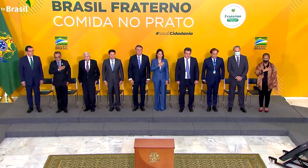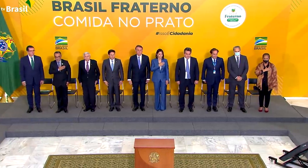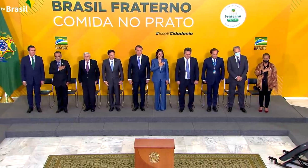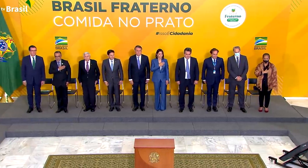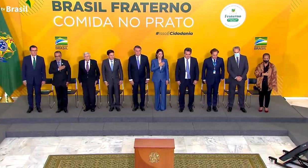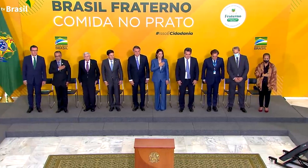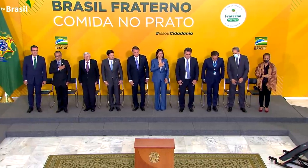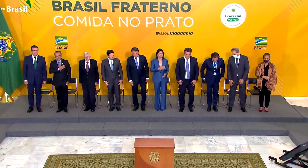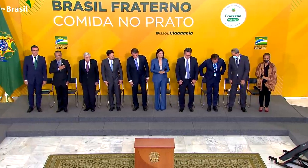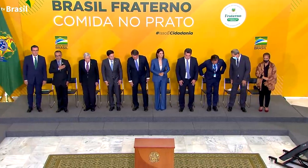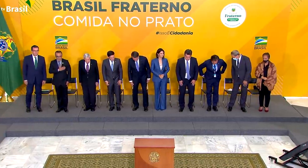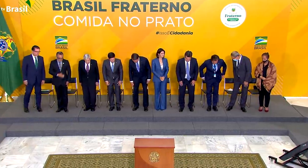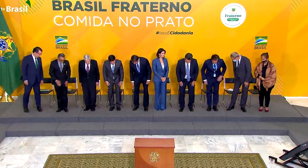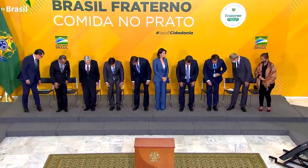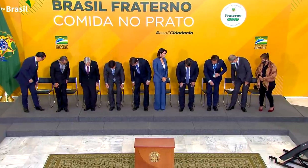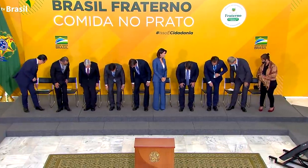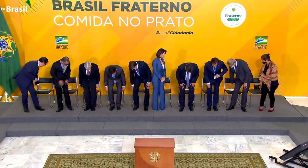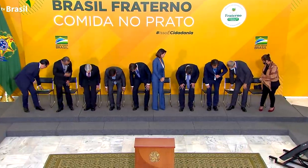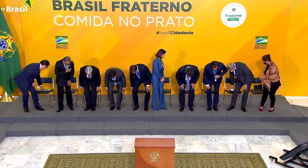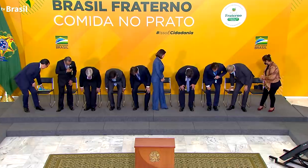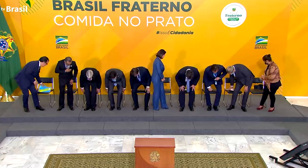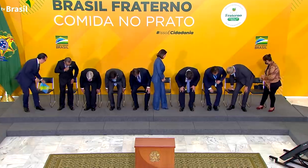Pedimos que tomem seus assentos.